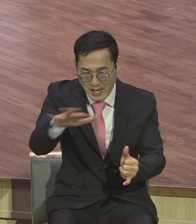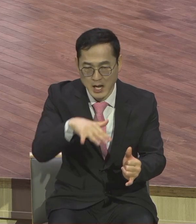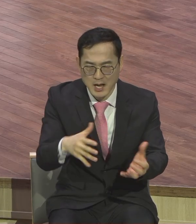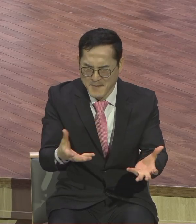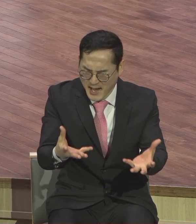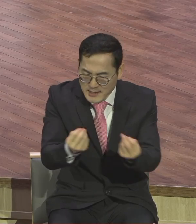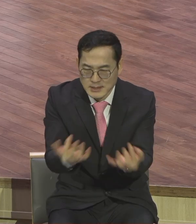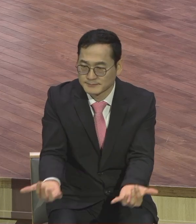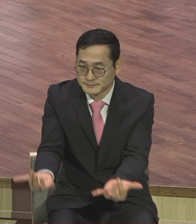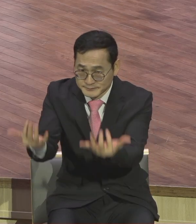세웠냐